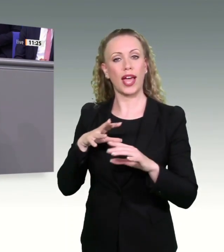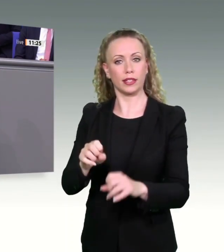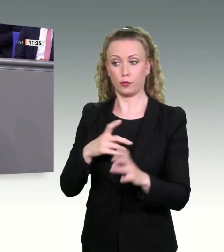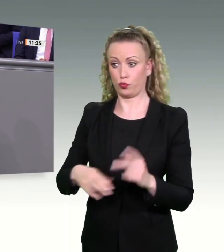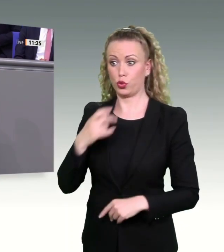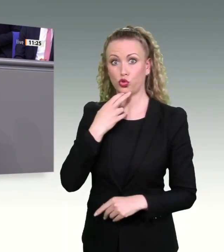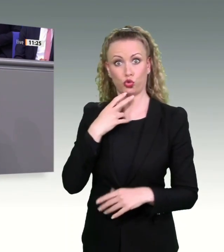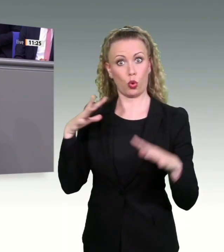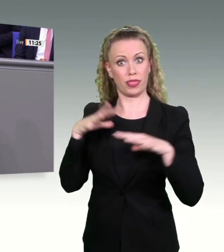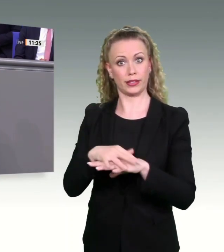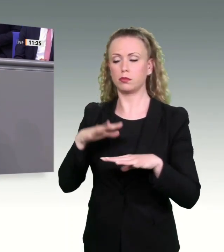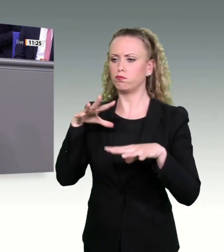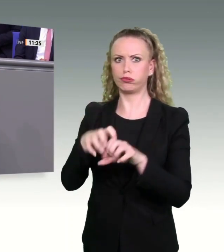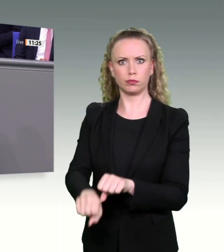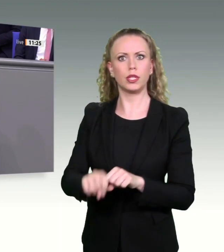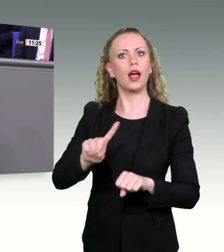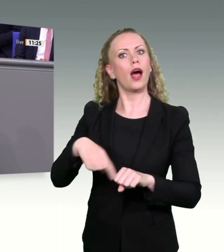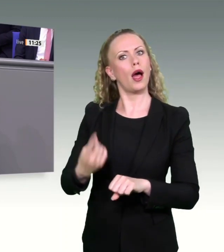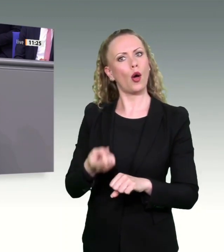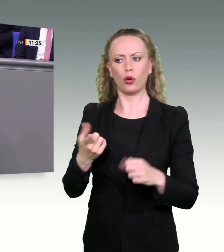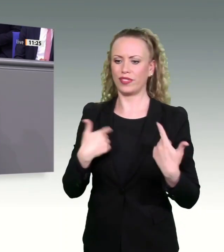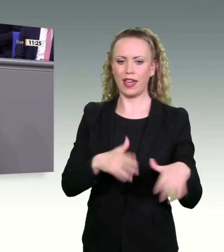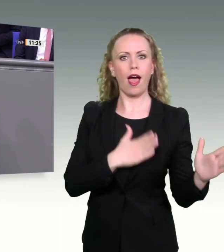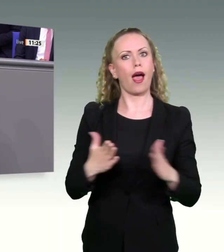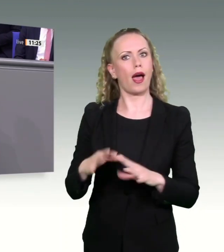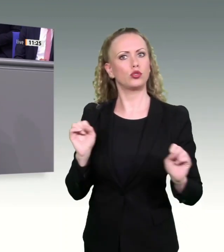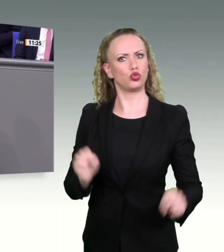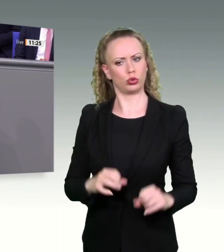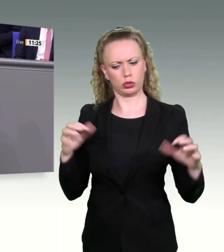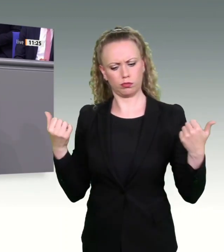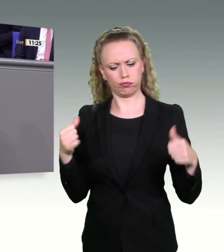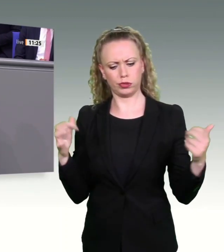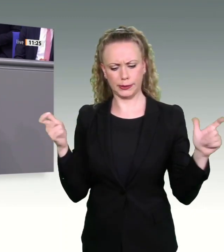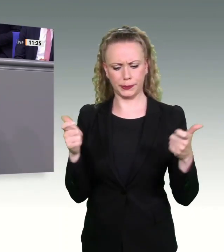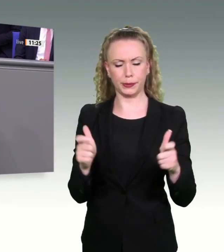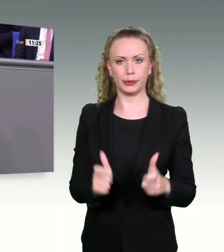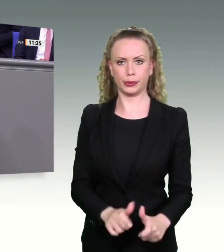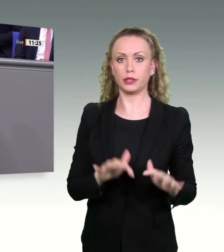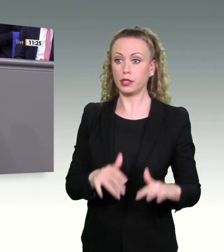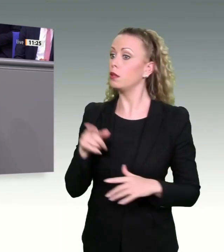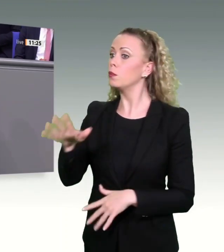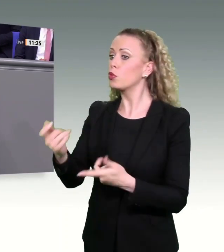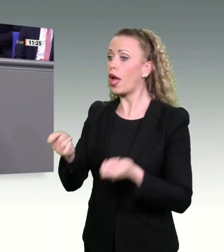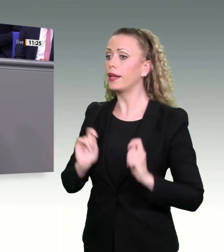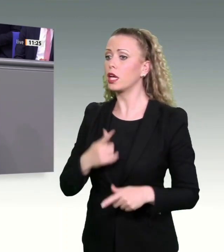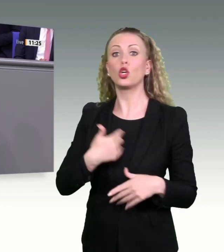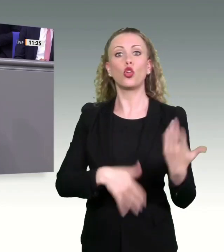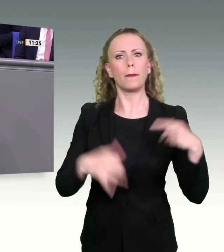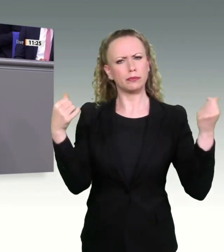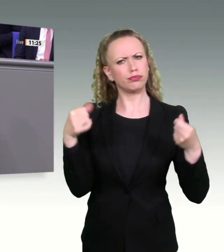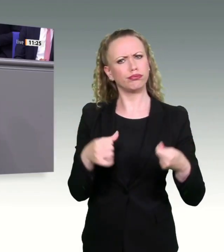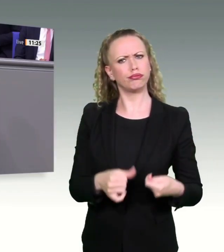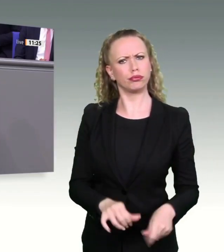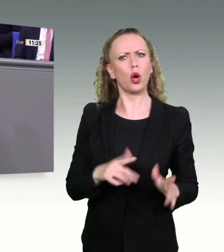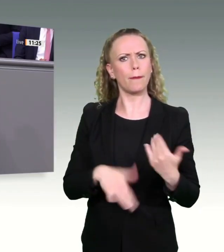einen unter Druck geratenen Artenschutz. Ihr Antrag wird das alles noch verschlimmern. Und obwohl ich weiß,